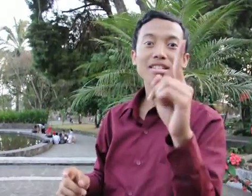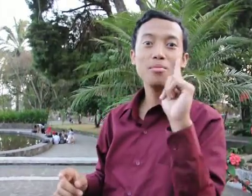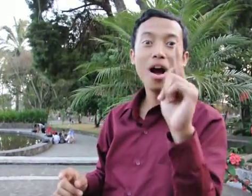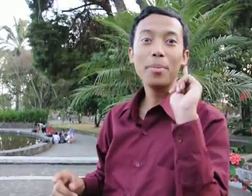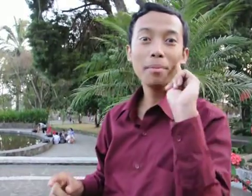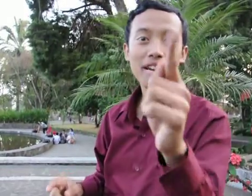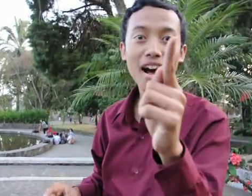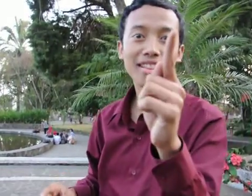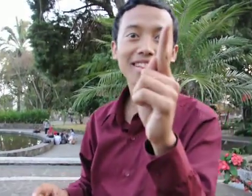sebuah perbedaan.